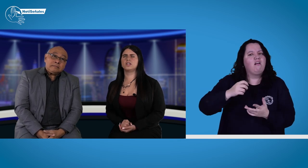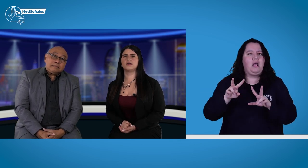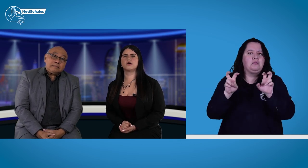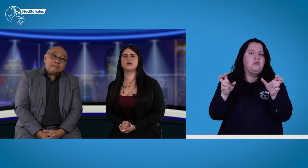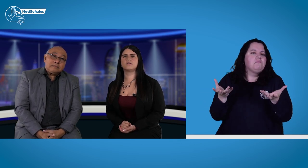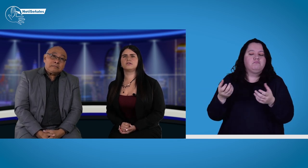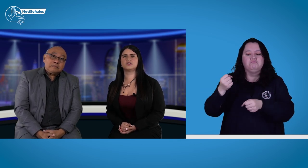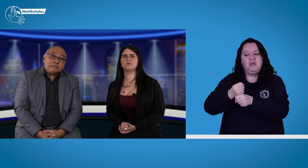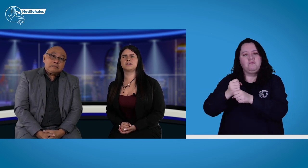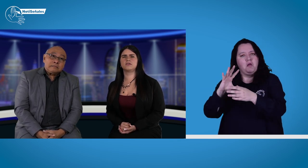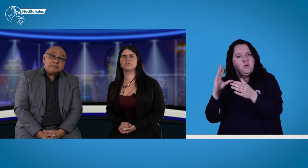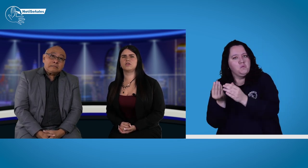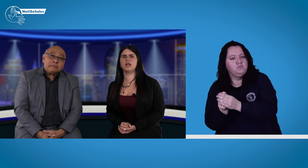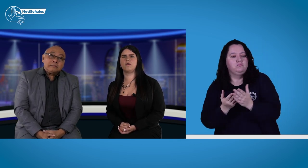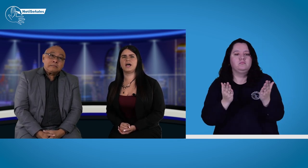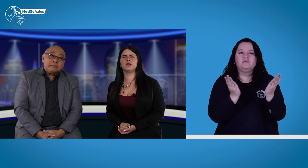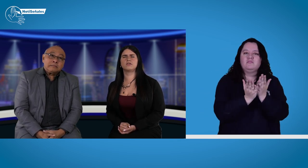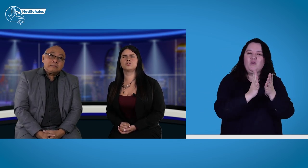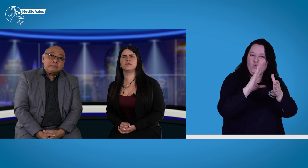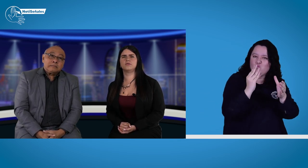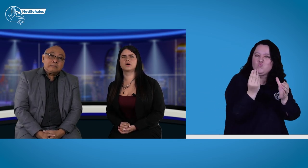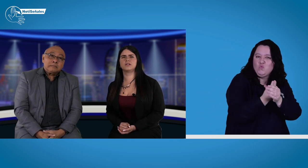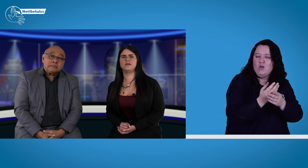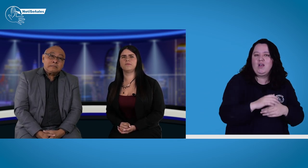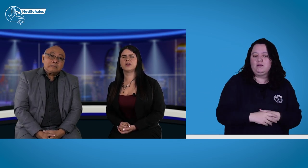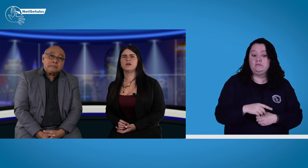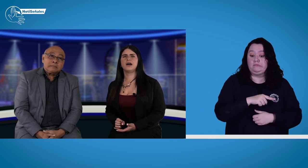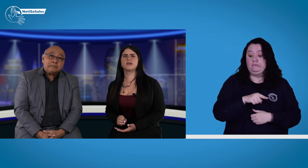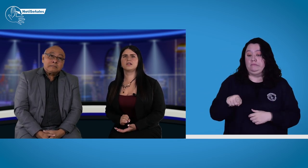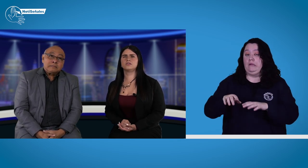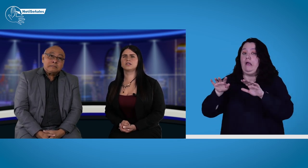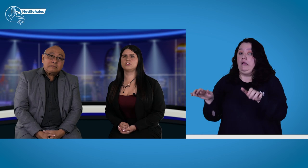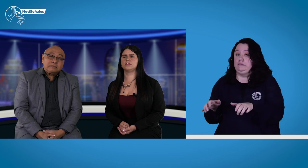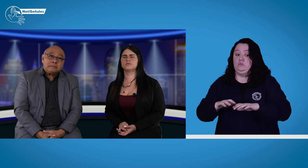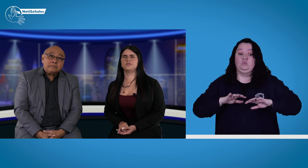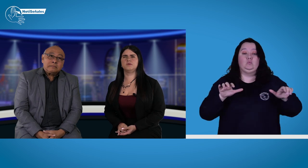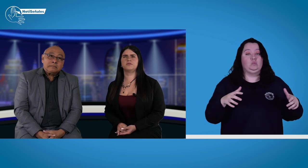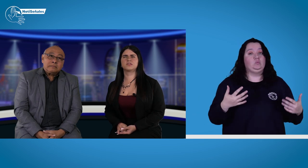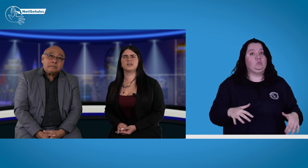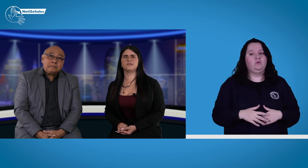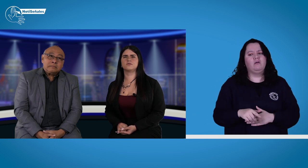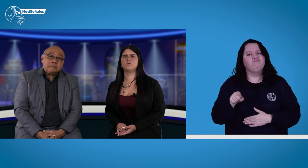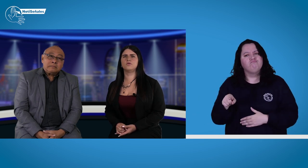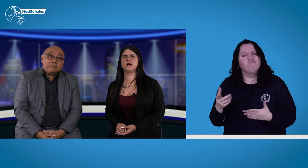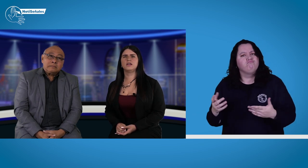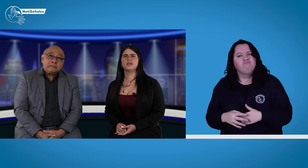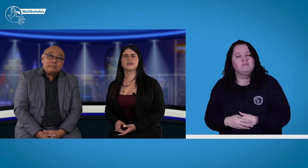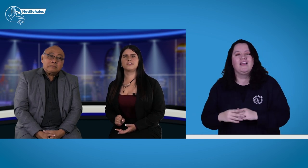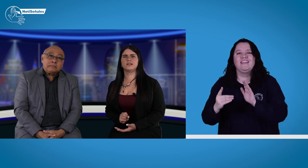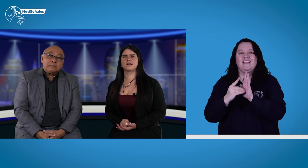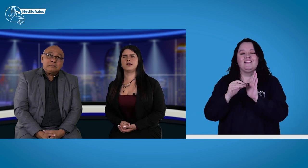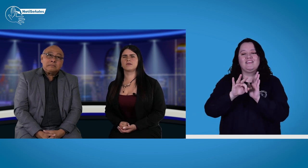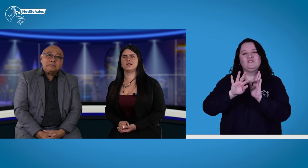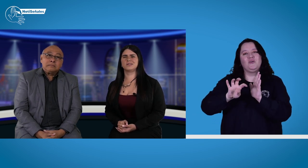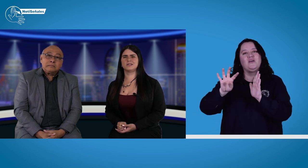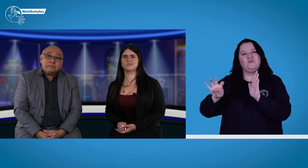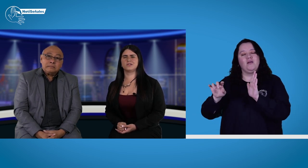tiene que ver con los temas de inclusión laboral, inclusión educativa. Hay 10 acciones muy importantes. Una, que tiene que ver con el decreto